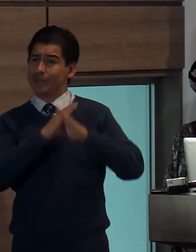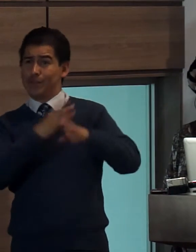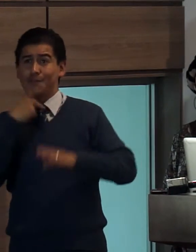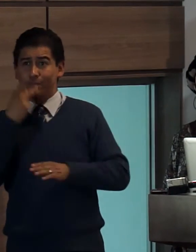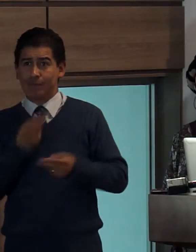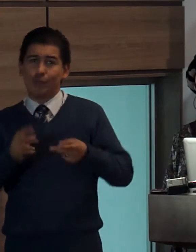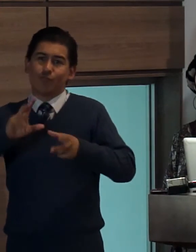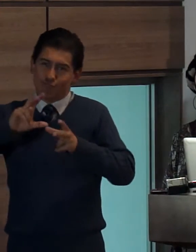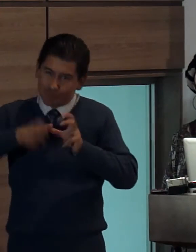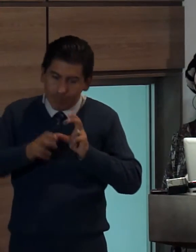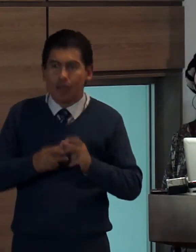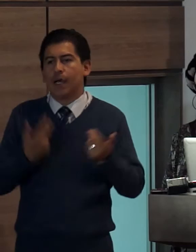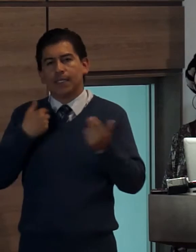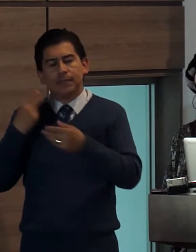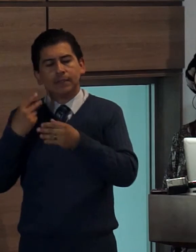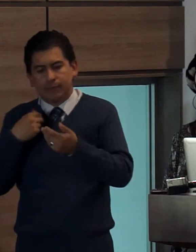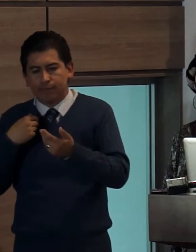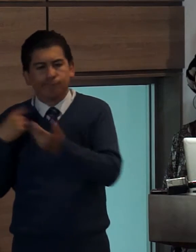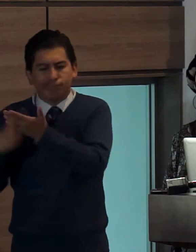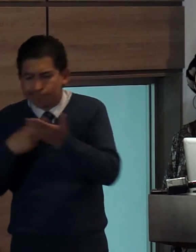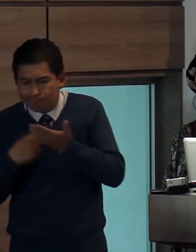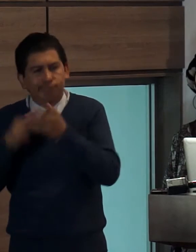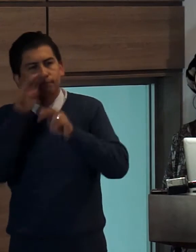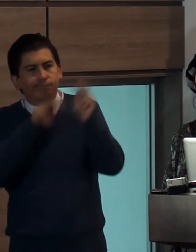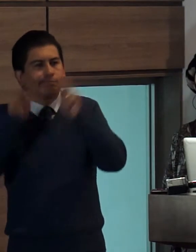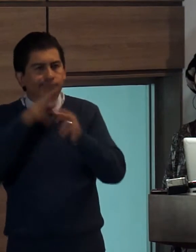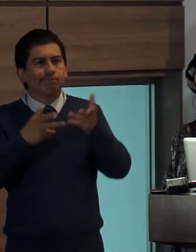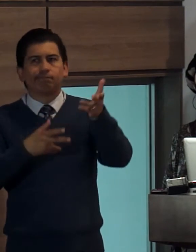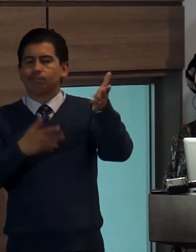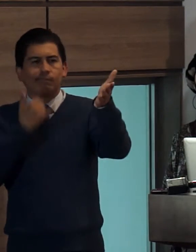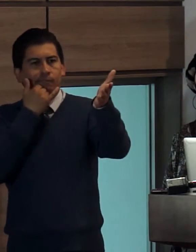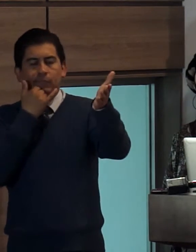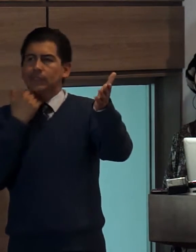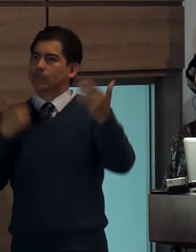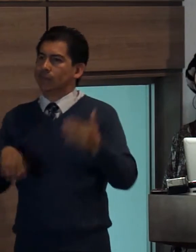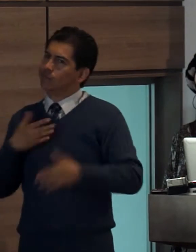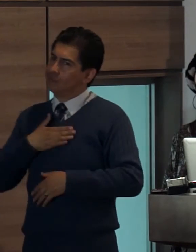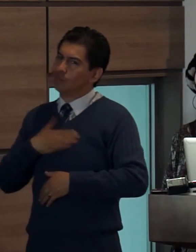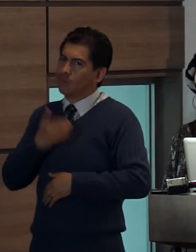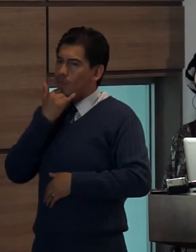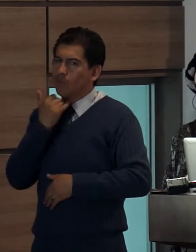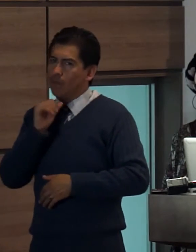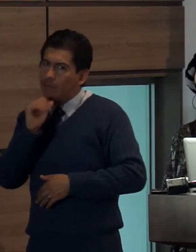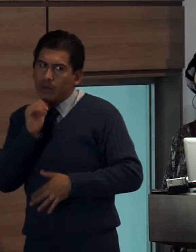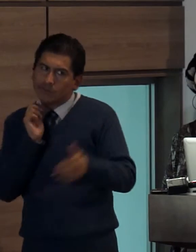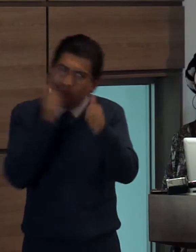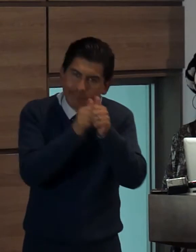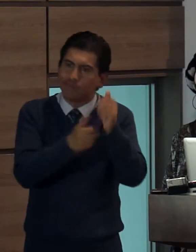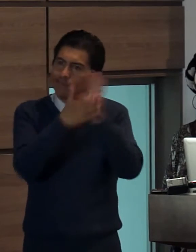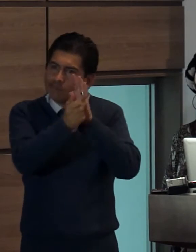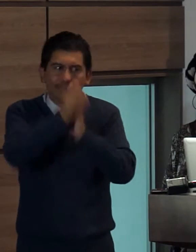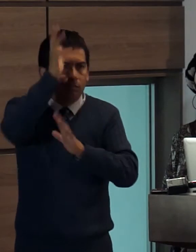Consejo de Regulación en materia de protección de franjas horarias pero además de eso pretende acompañar a los actores del